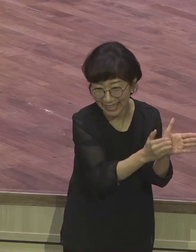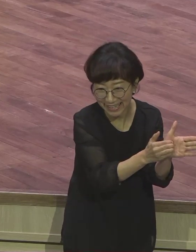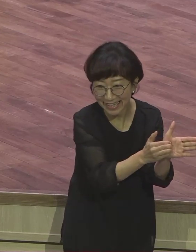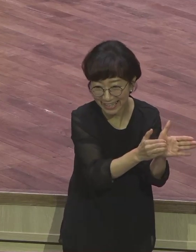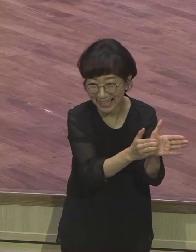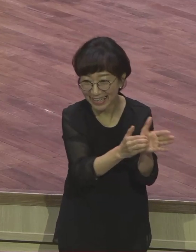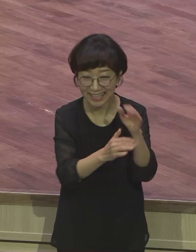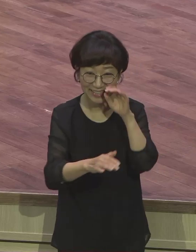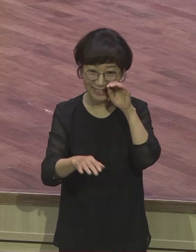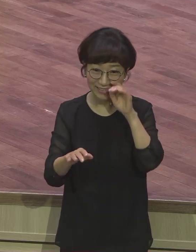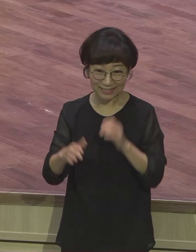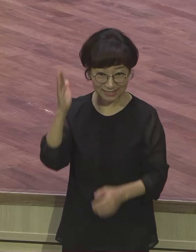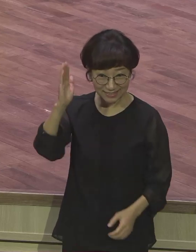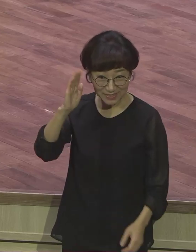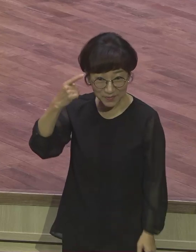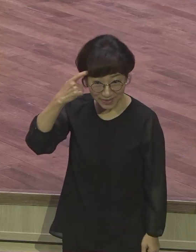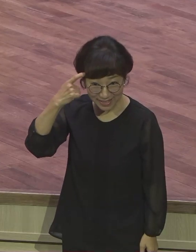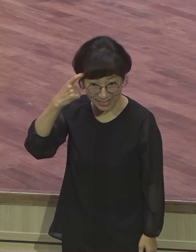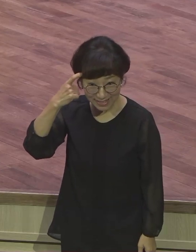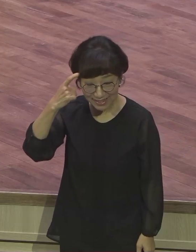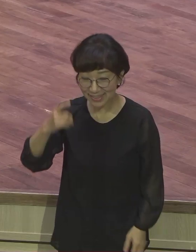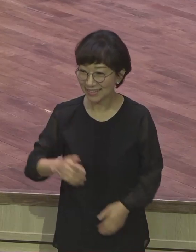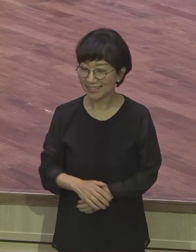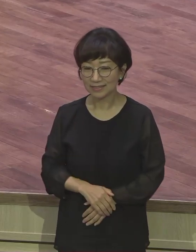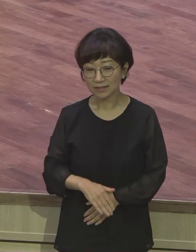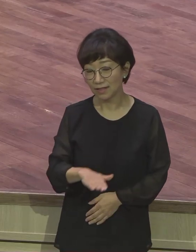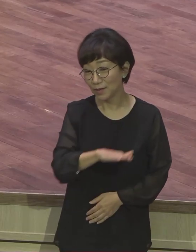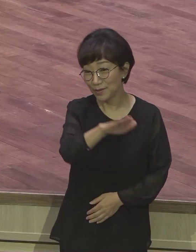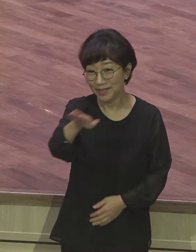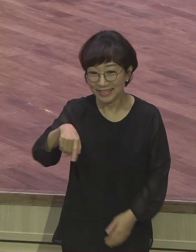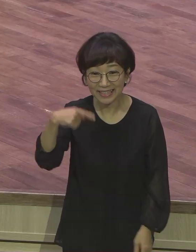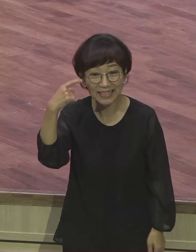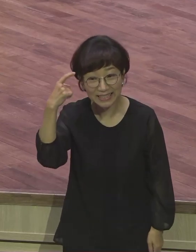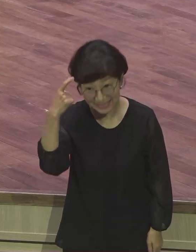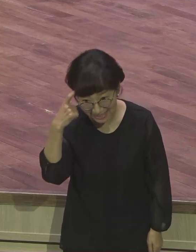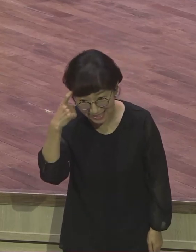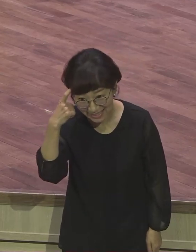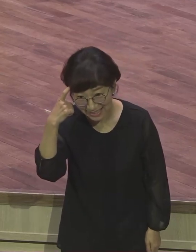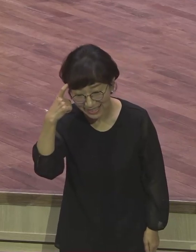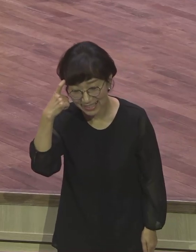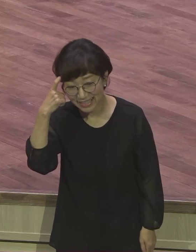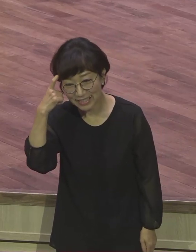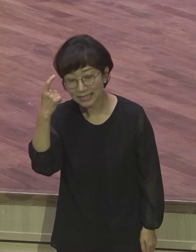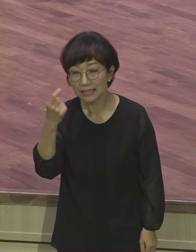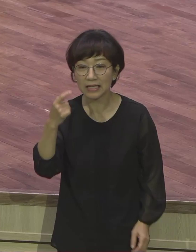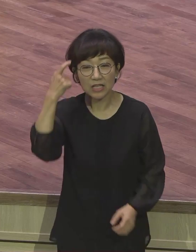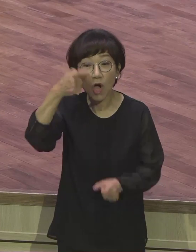우리의 생각 우리의 생각 영적 시각이 정말 중요합니다.